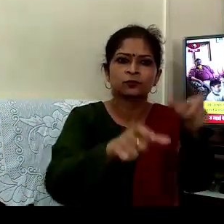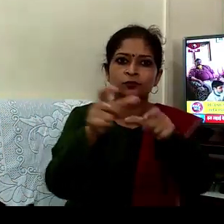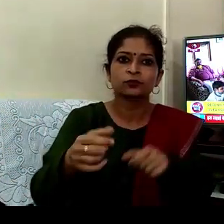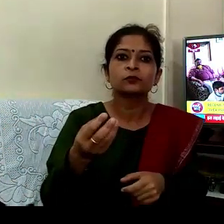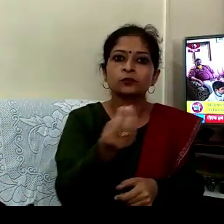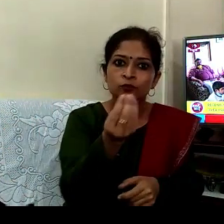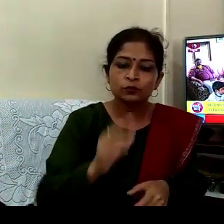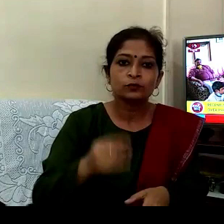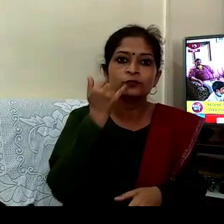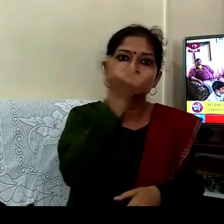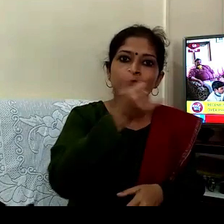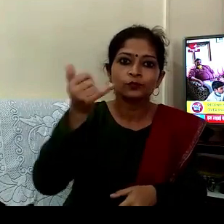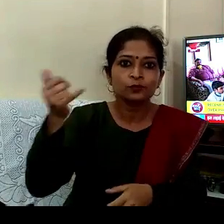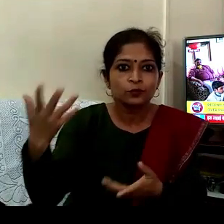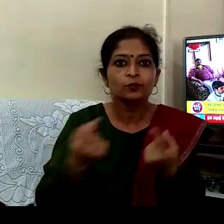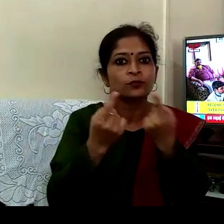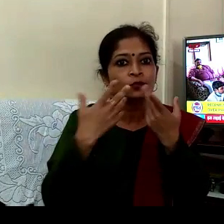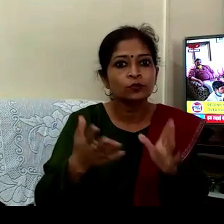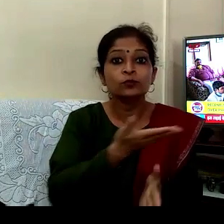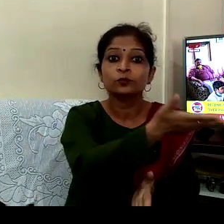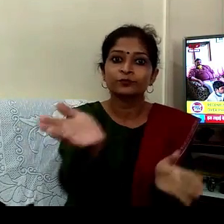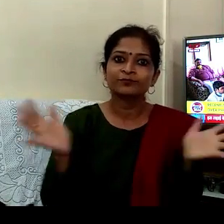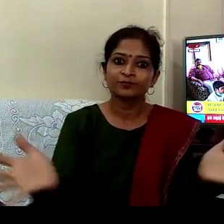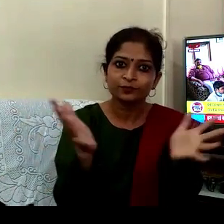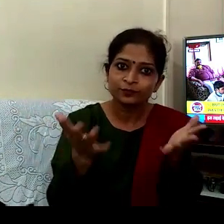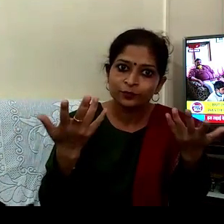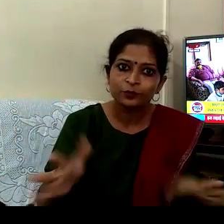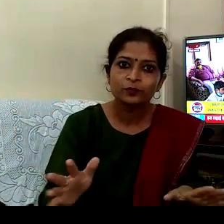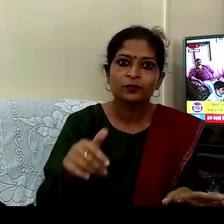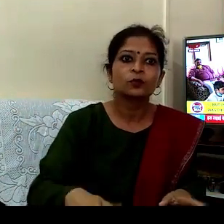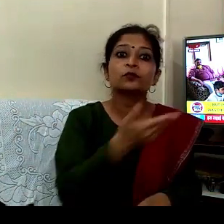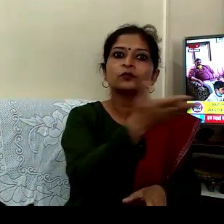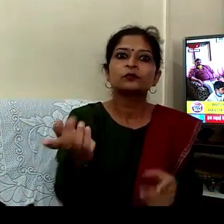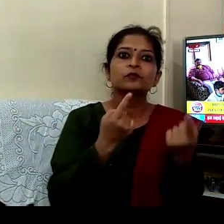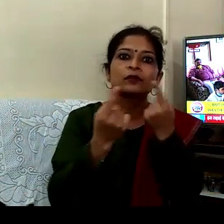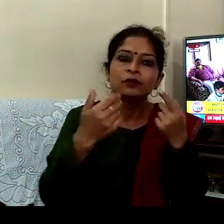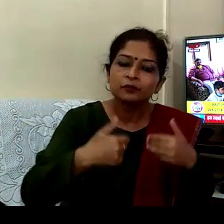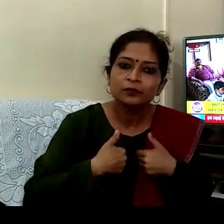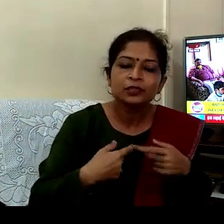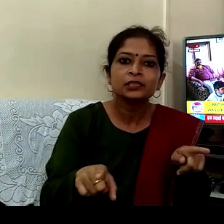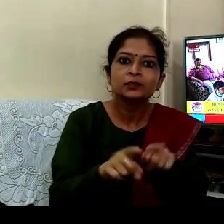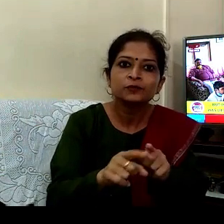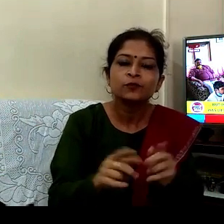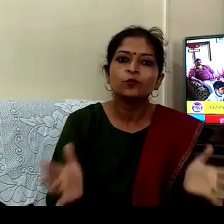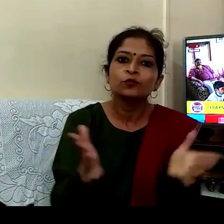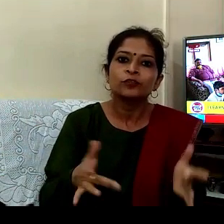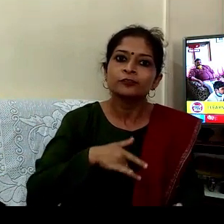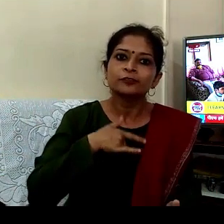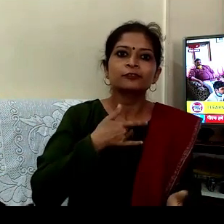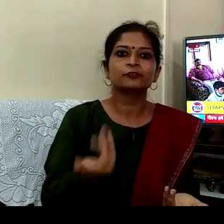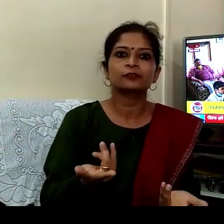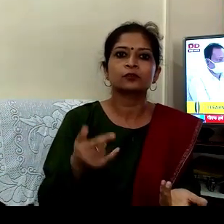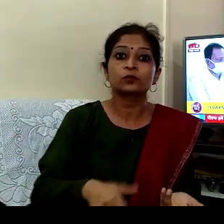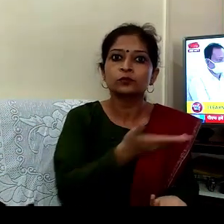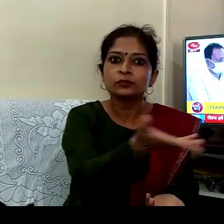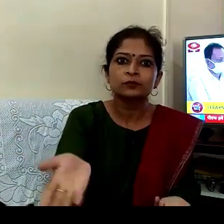سے فون پر بات کی ہے ان کا اتصہ بھی بڑھا ہے اور ان سے باتیں کر گے میرا بھی اتصہ بڑھا ہے میں نے ان سے